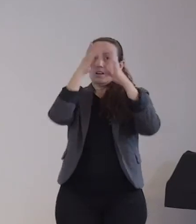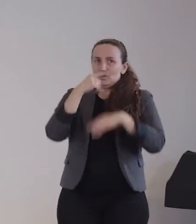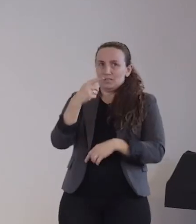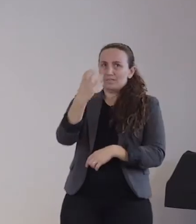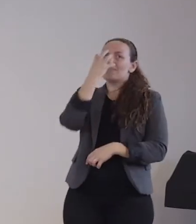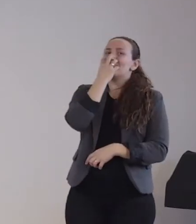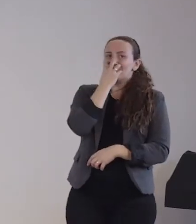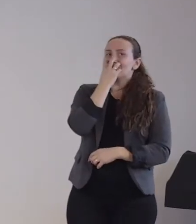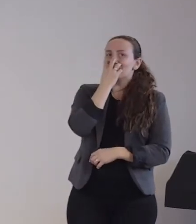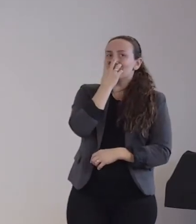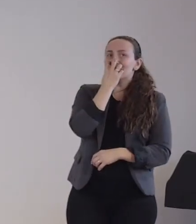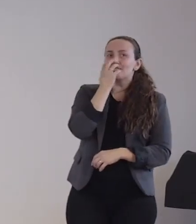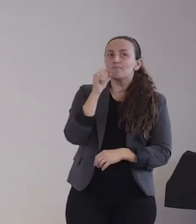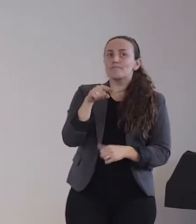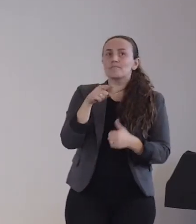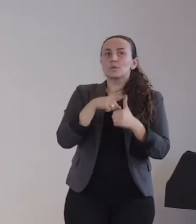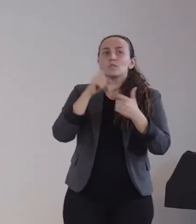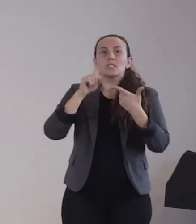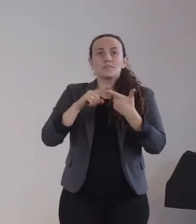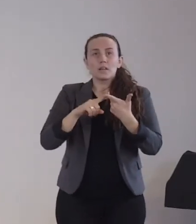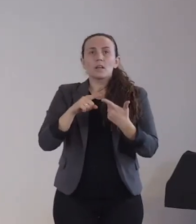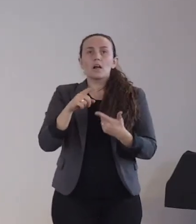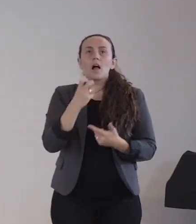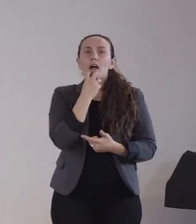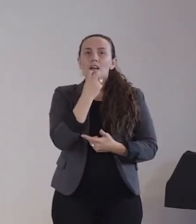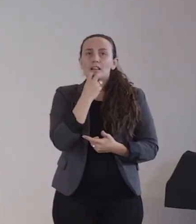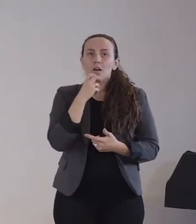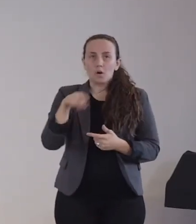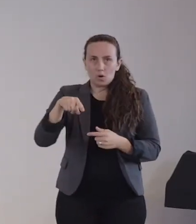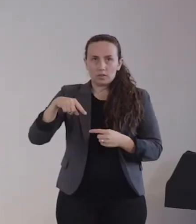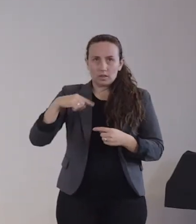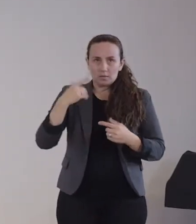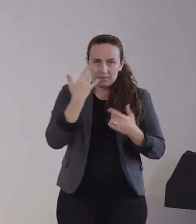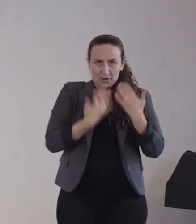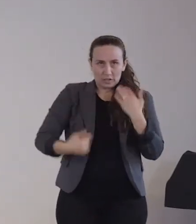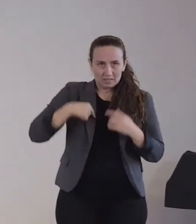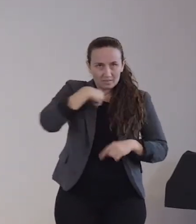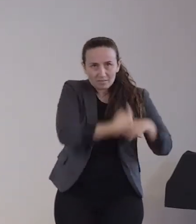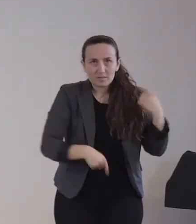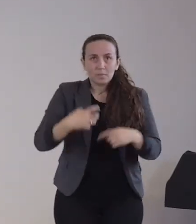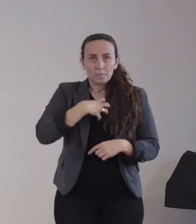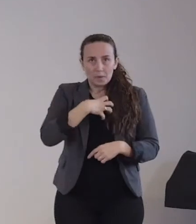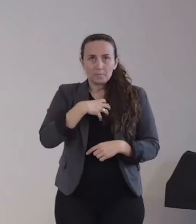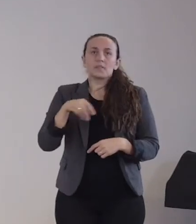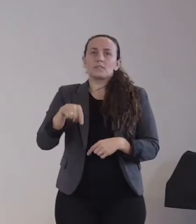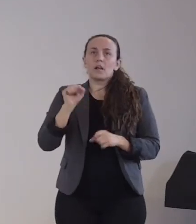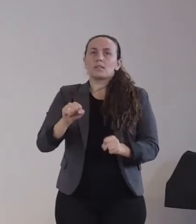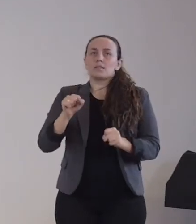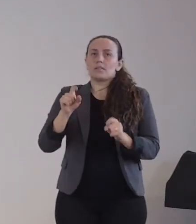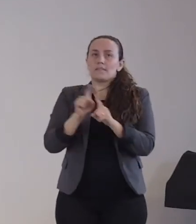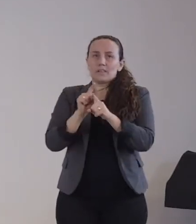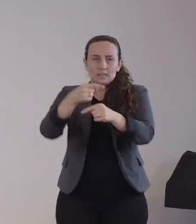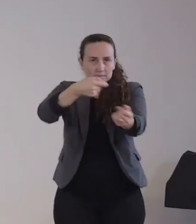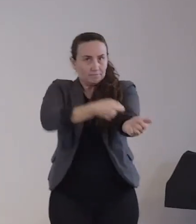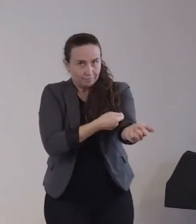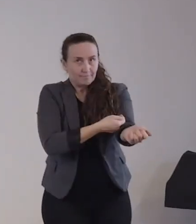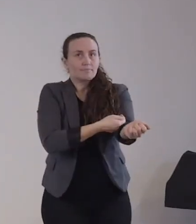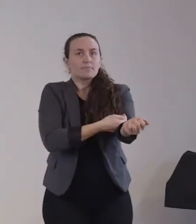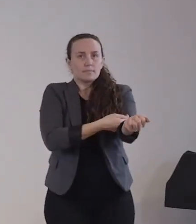Elektrolyten, also des Flüssigkeitshaushaltes. Man kann Antibiotika geben im Fall einer bakteriellen